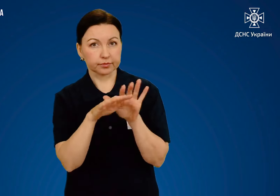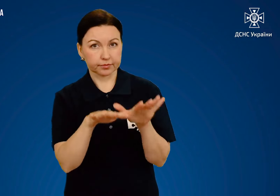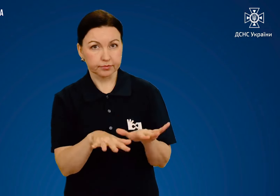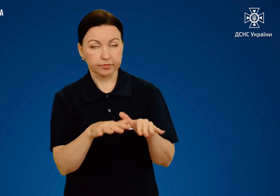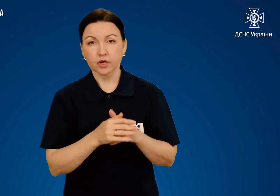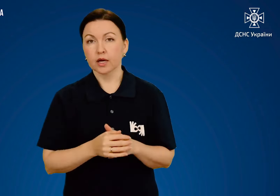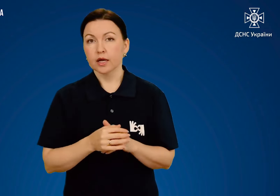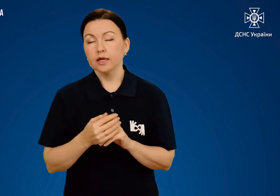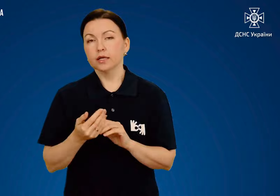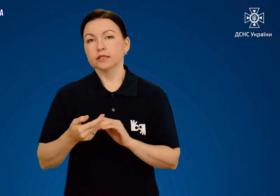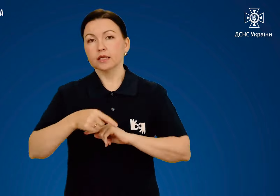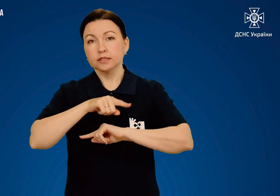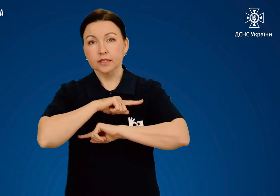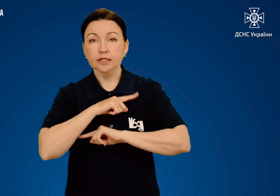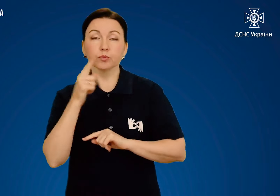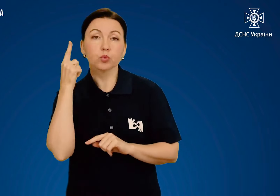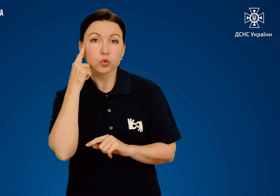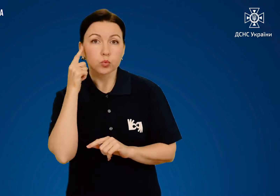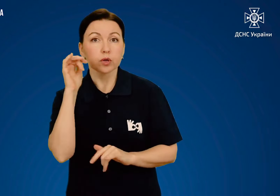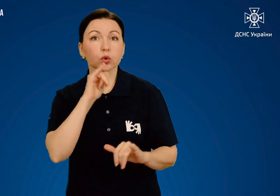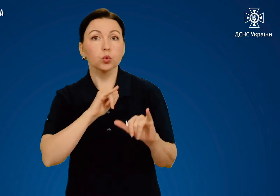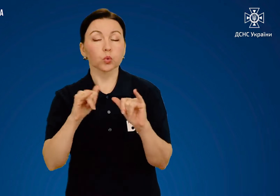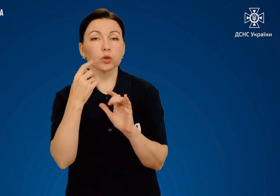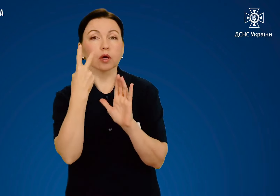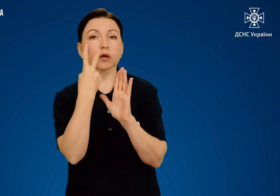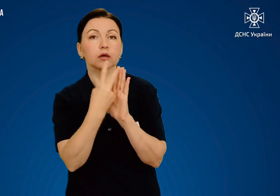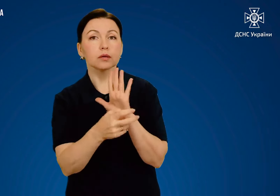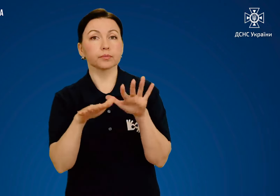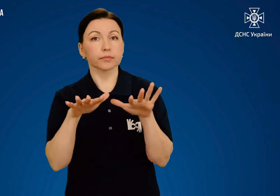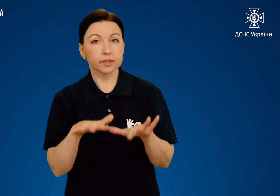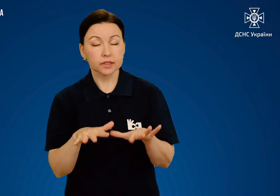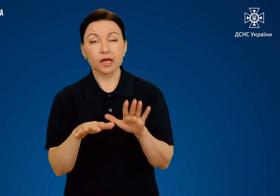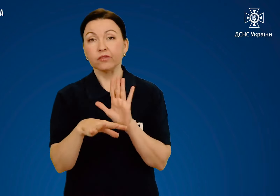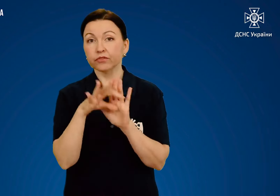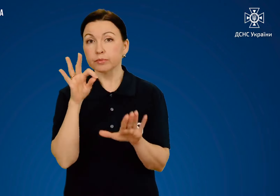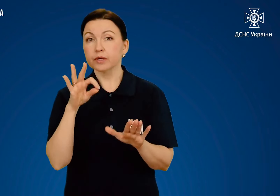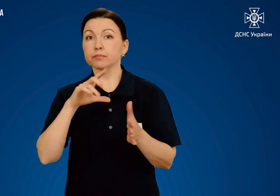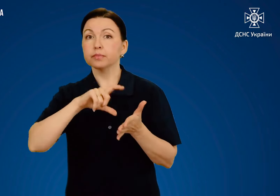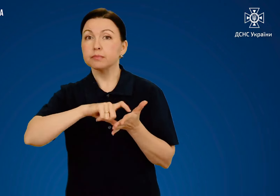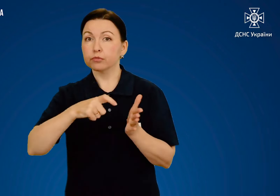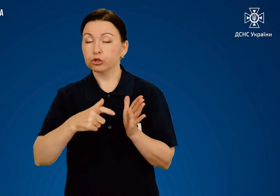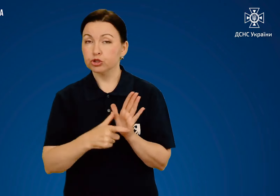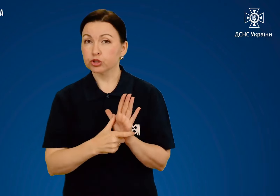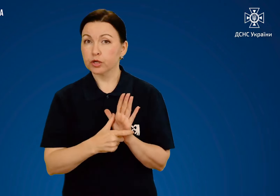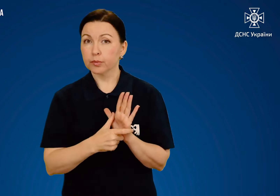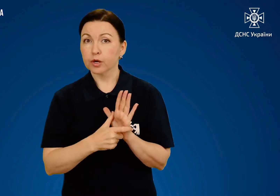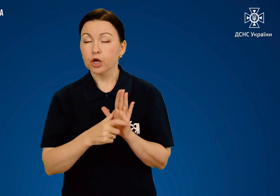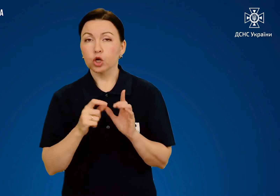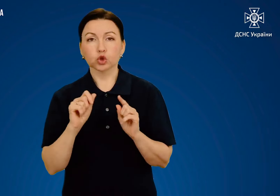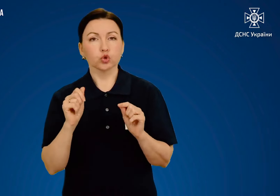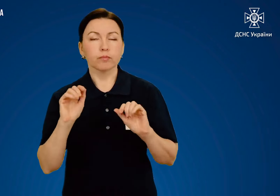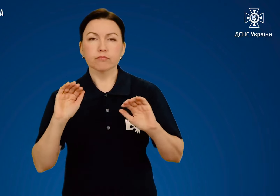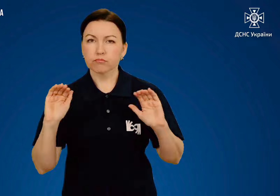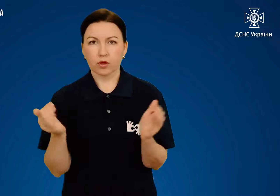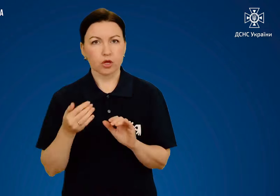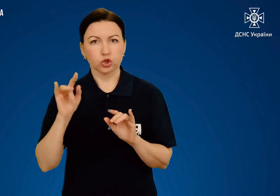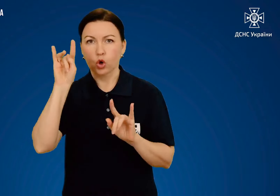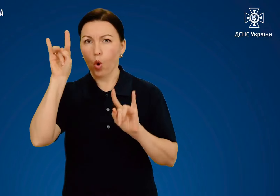Заздалегідь подумайте про своє сховище та виберіть приміщення з невеликою кількістю вікон.